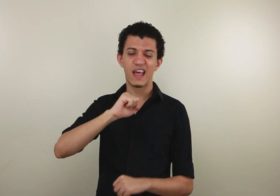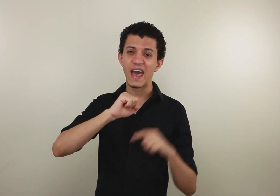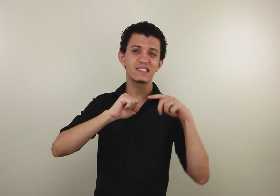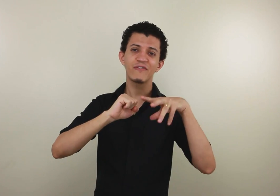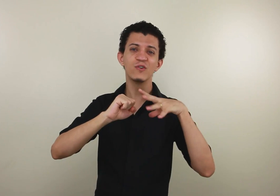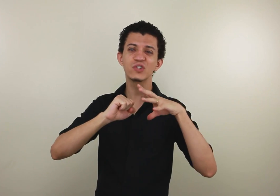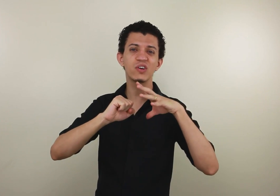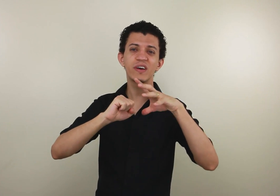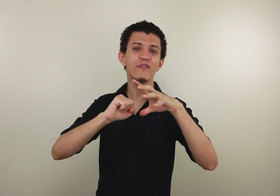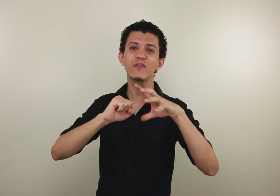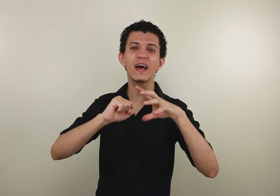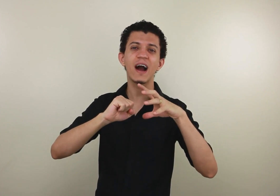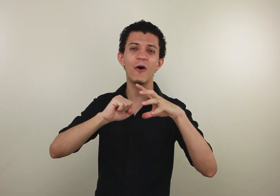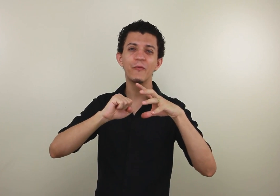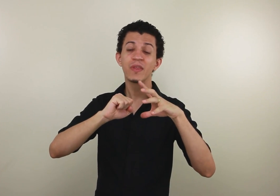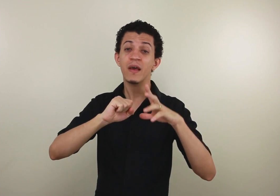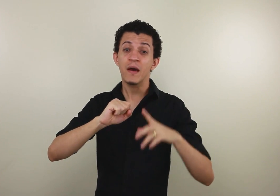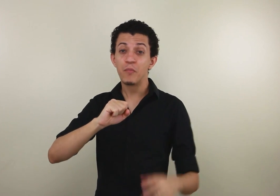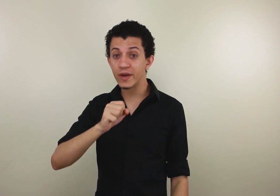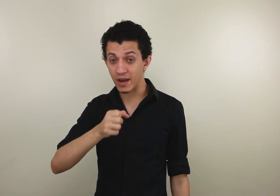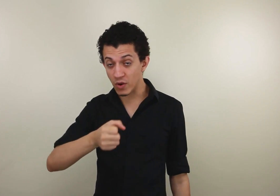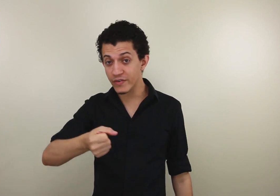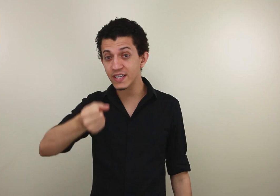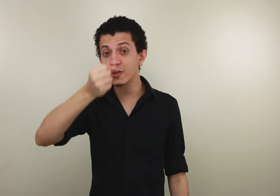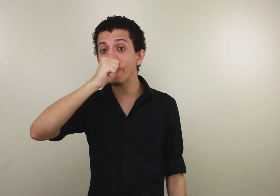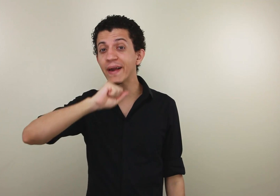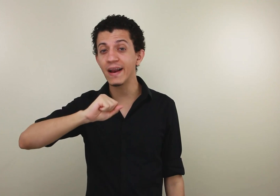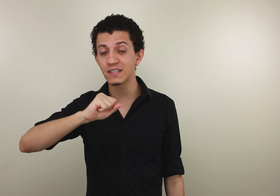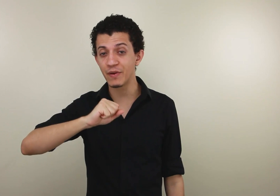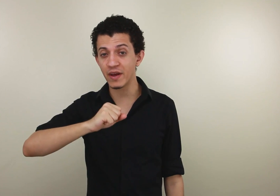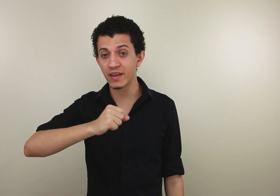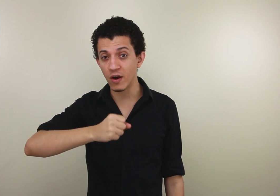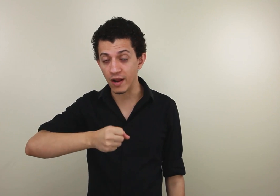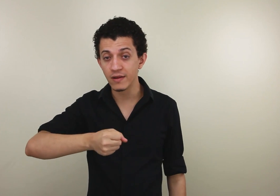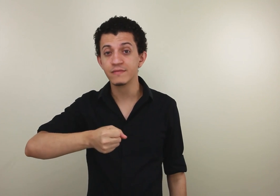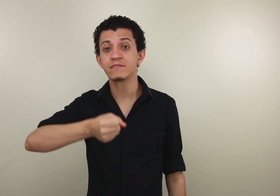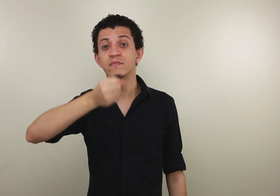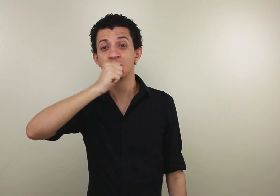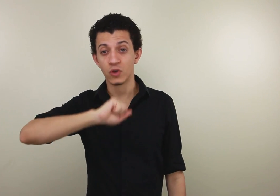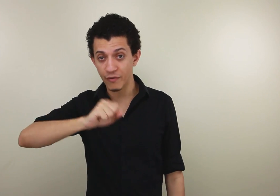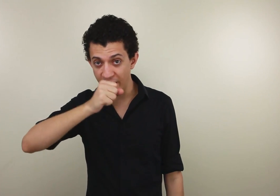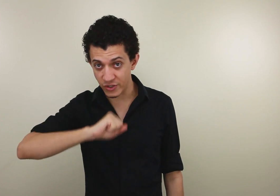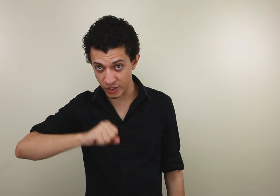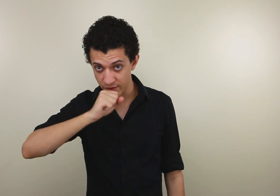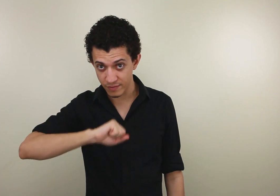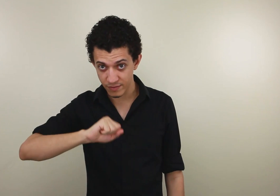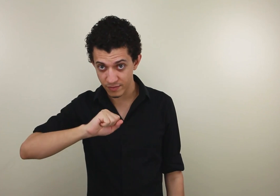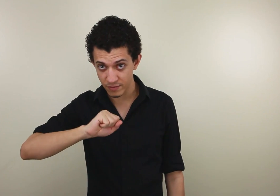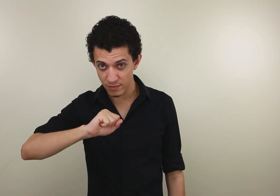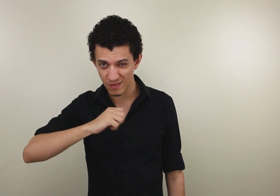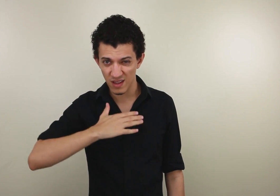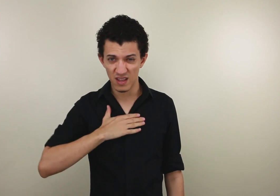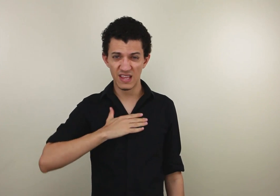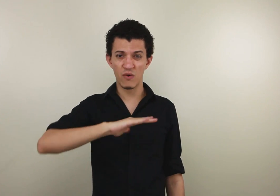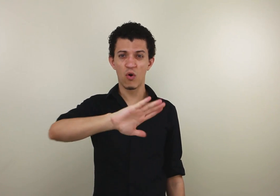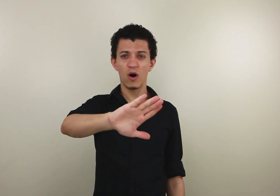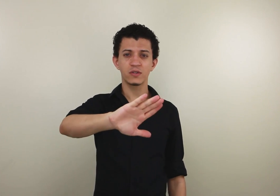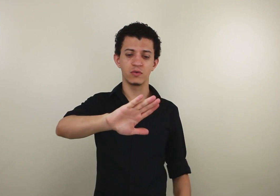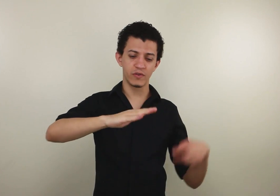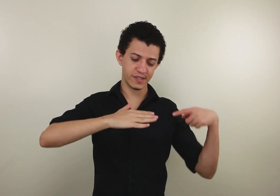Essa construção aqui não ficou legal Por quê? Quando você topicaliza primeiro aqui, olha Sorvete Não gosto O que